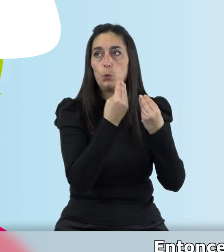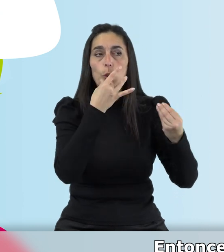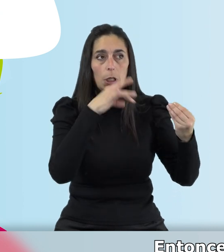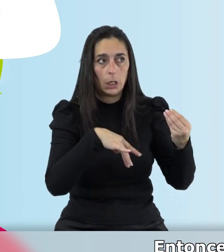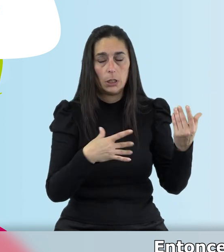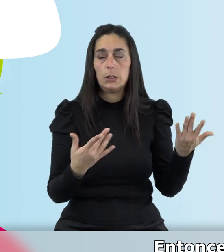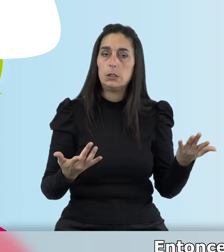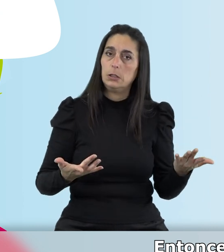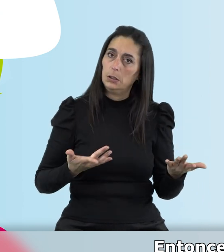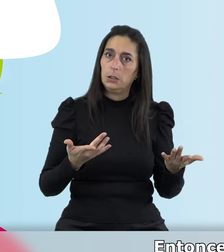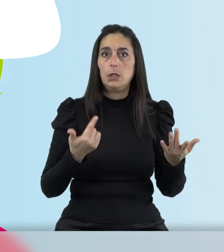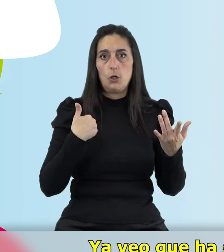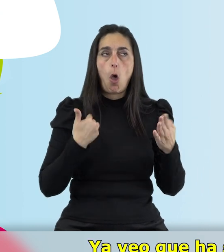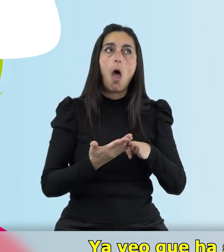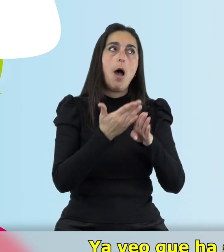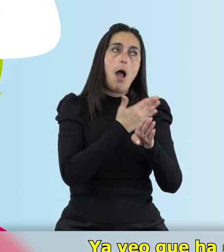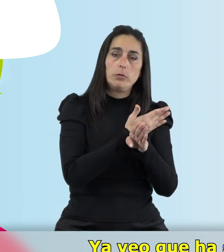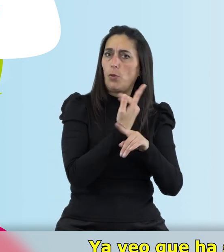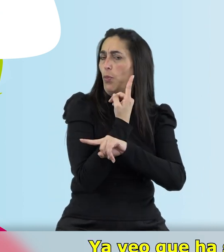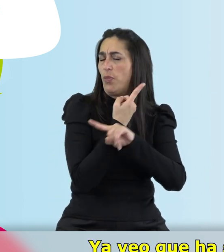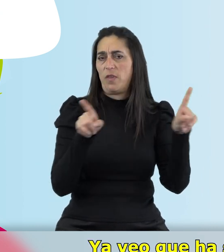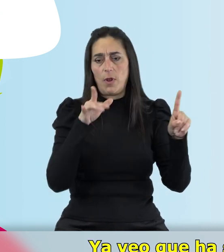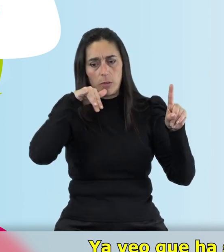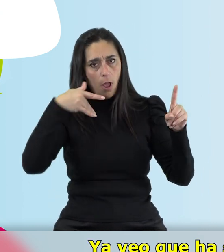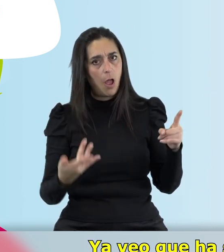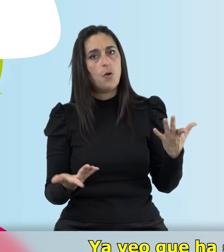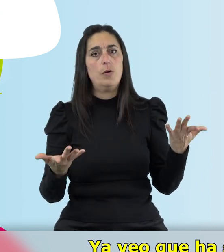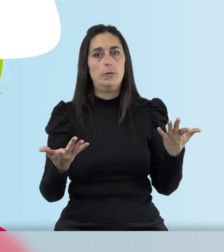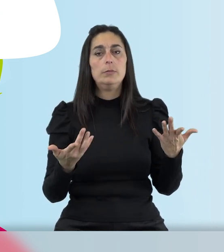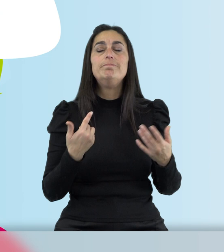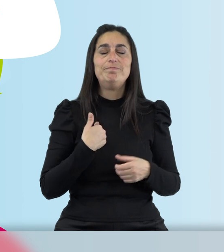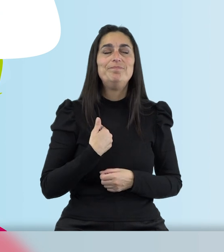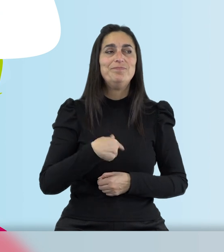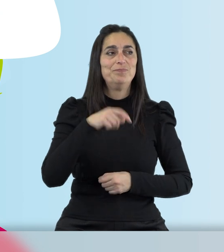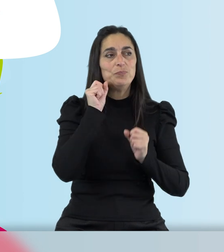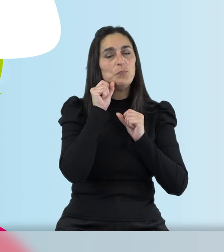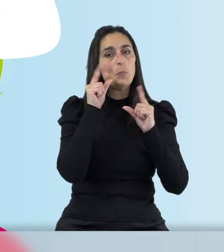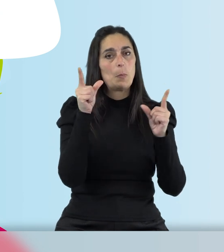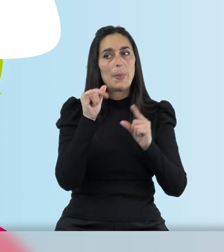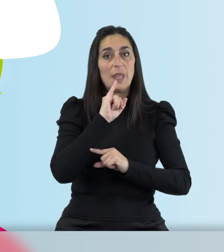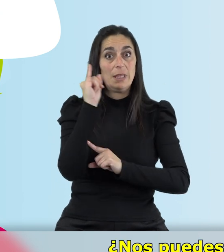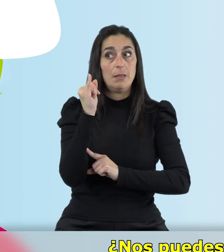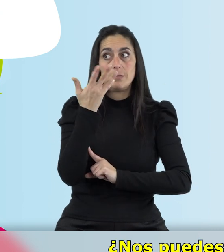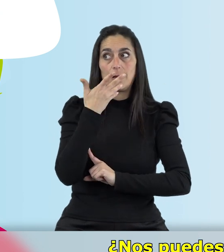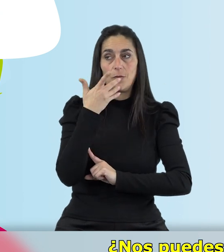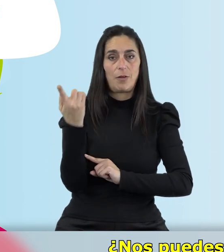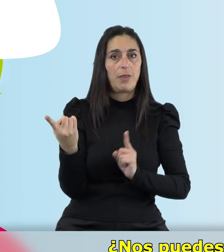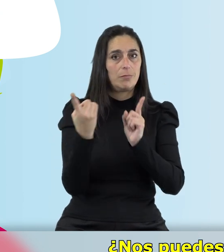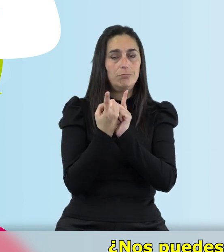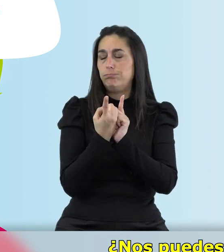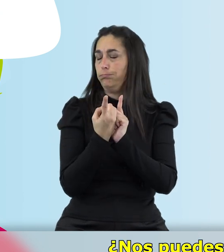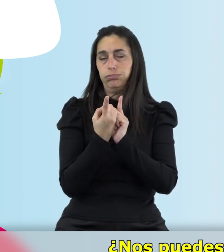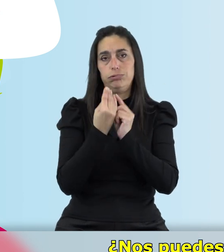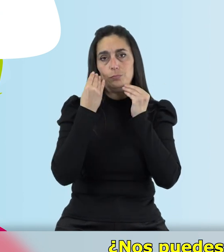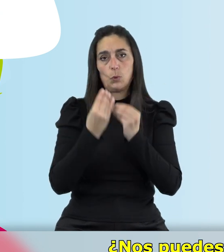ha sido un antes y un después. Ya veo que ha sido todo un descubrimiento el conocer a Jessica. ¿Nos puedes